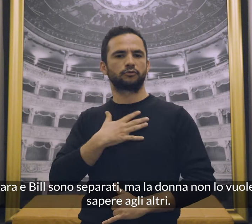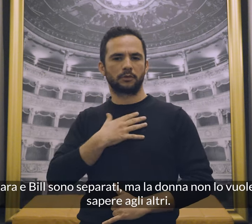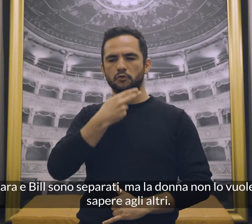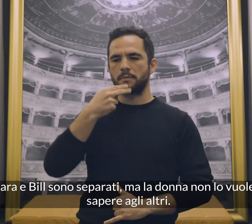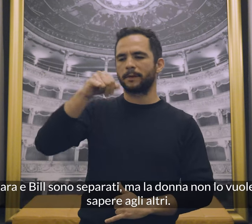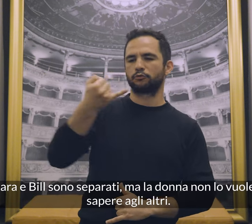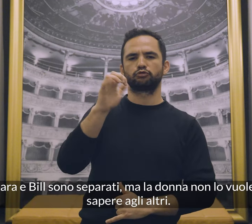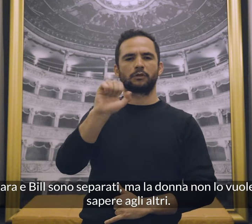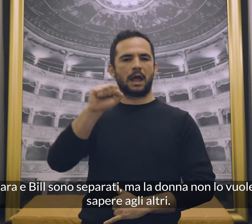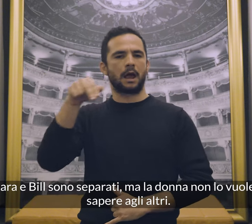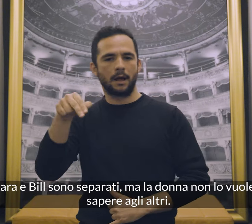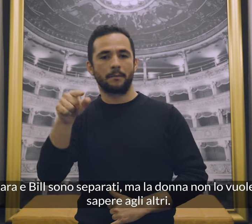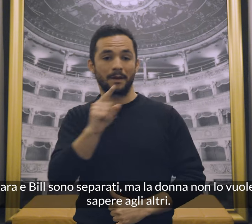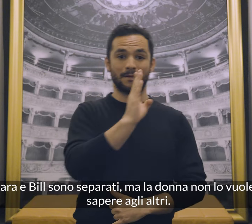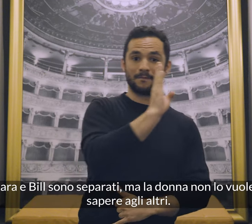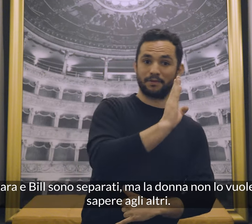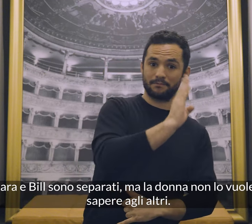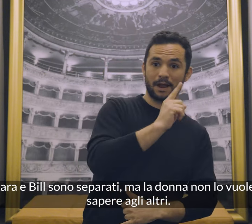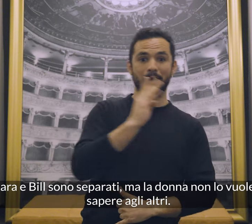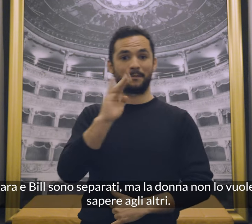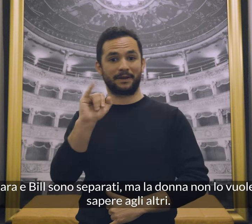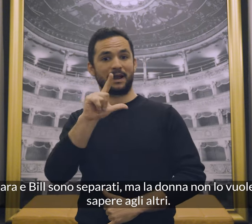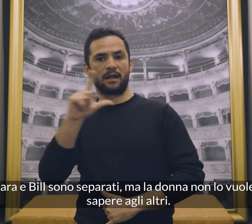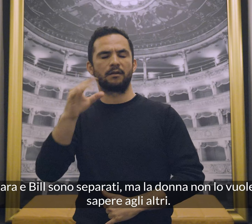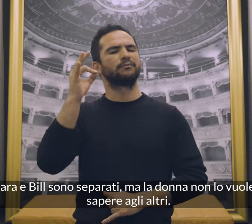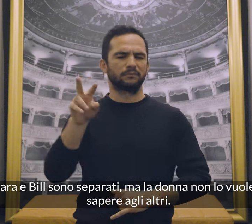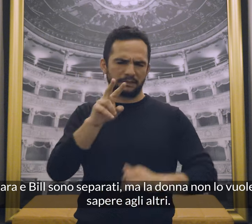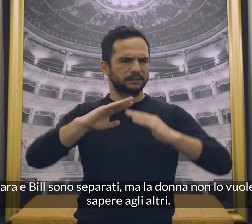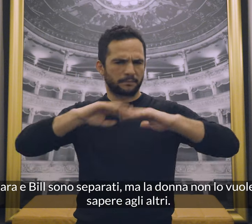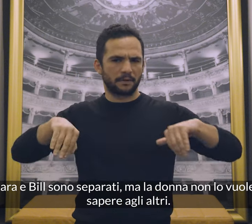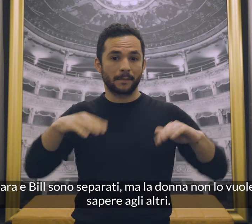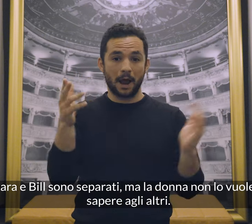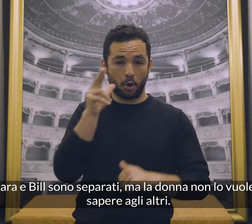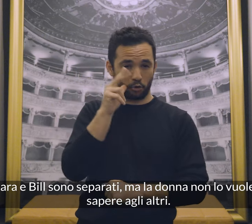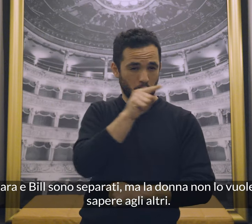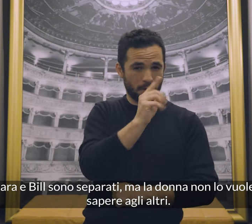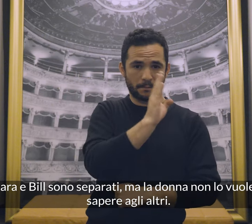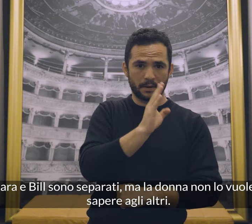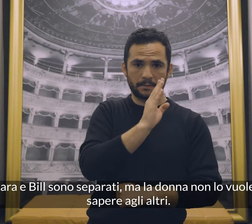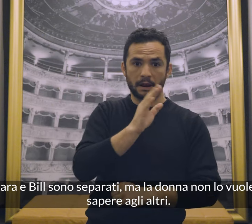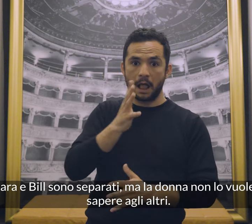Barbara e Bill sono separati, ma la donna non vuole farlo sapere agli altri.